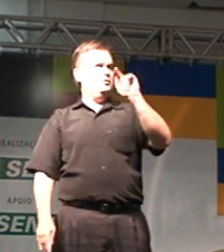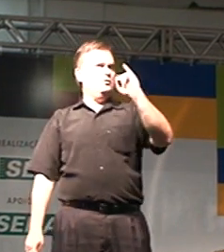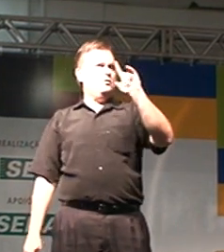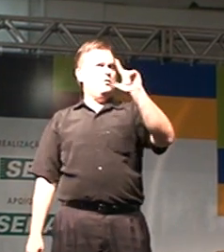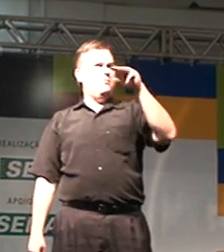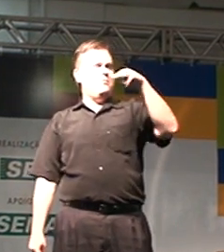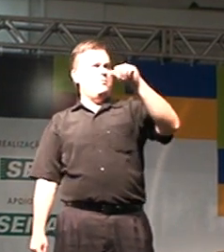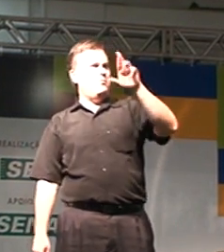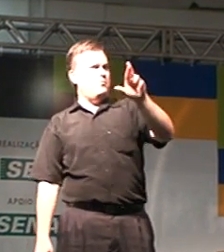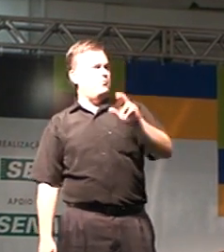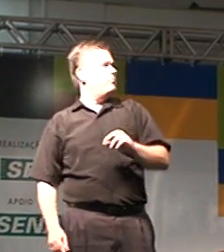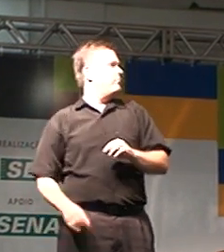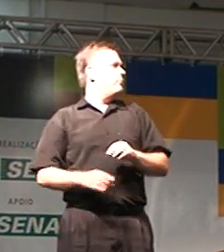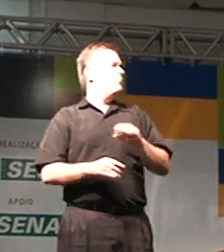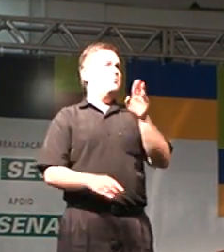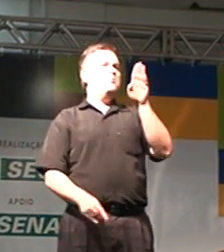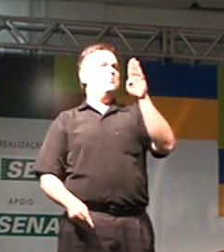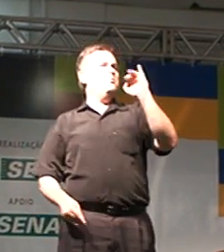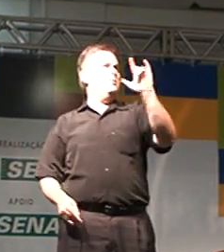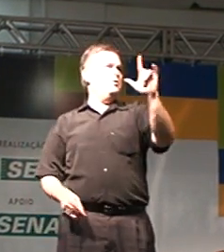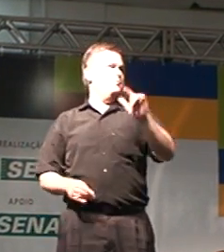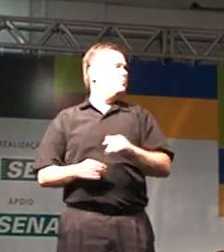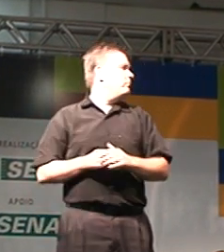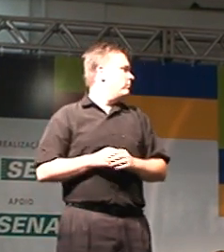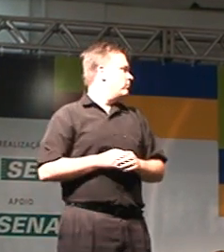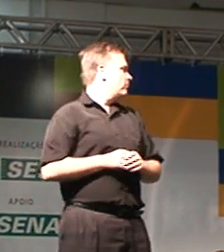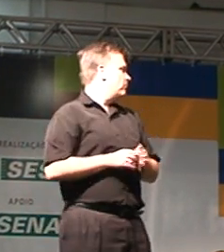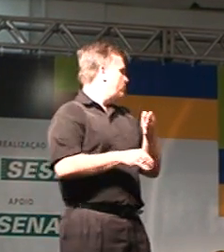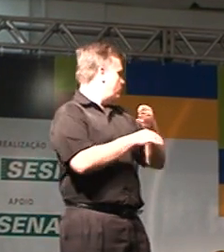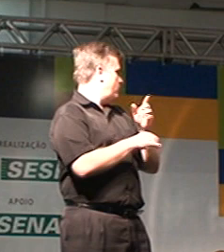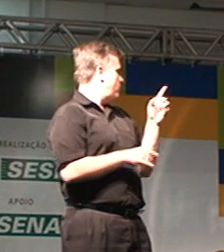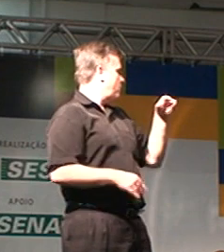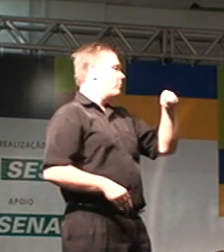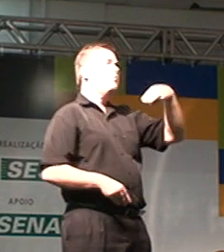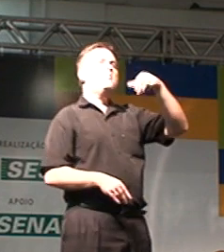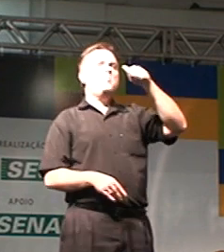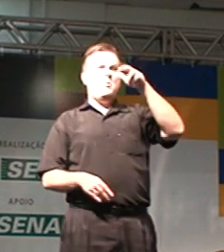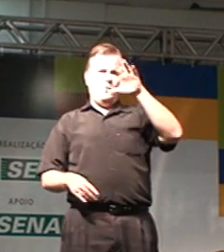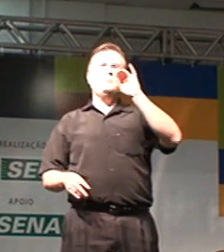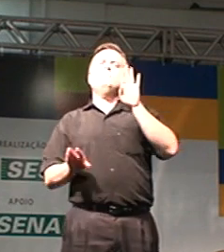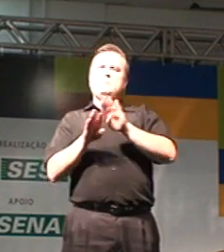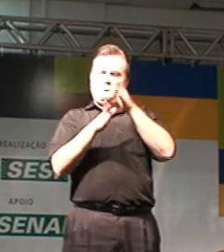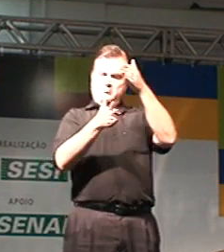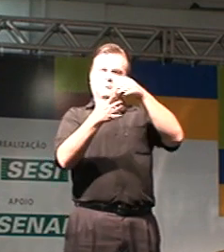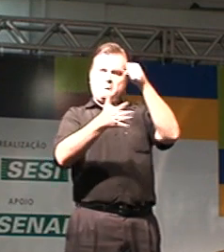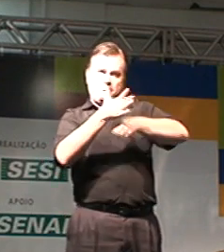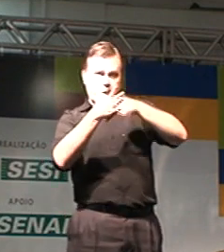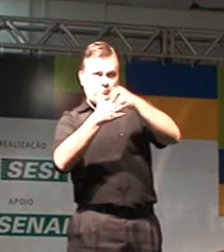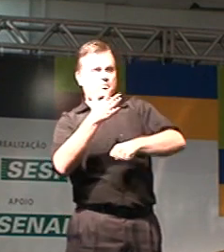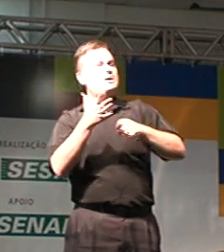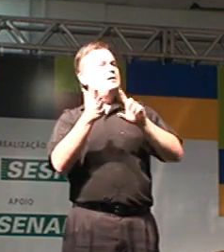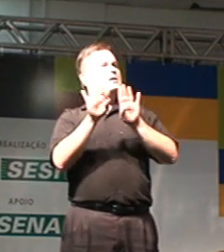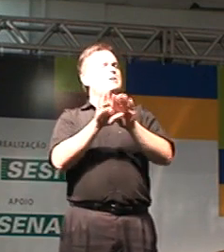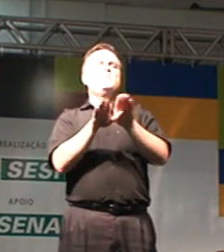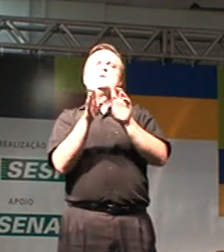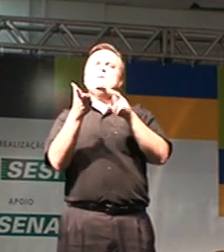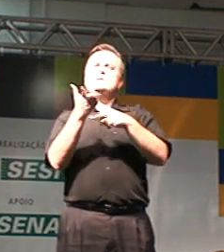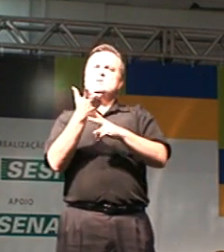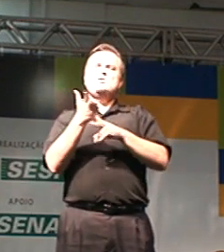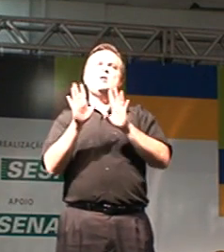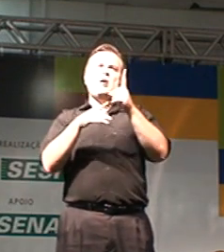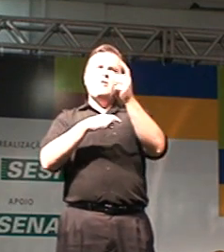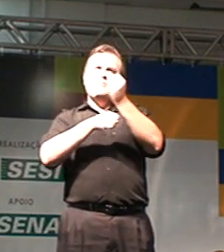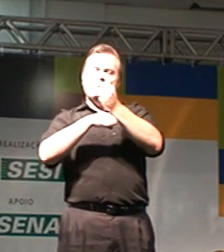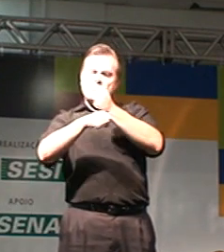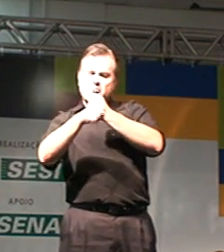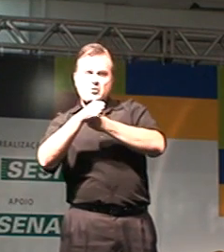o Elio, o Bill, ou quem mais que participou, o Mauro, participou desse manifesto, os indicados dos arquitetos, nós estamos há um ano